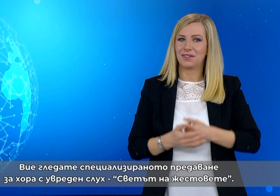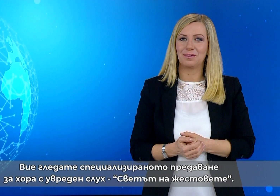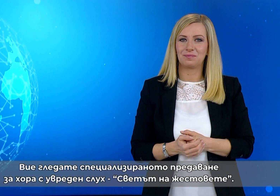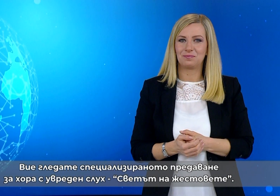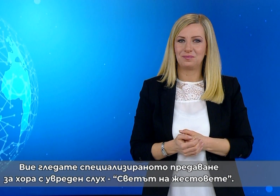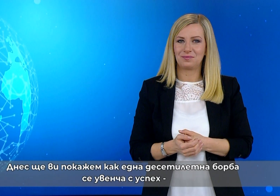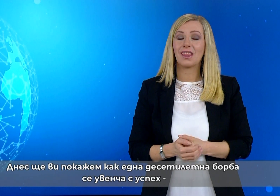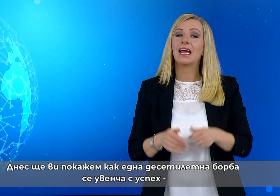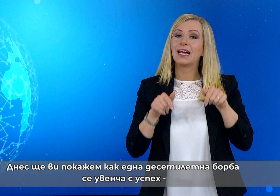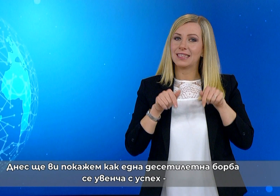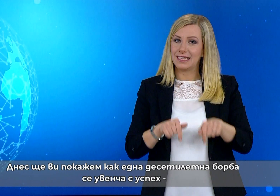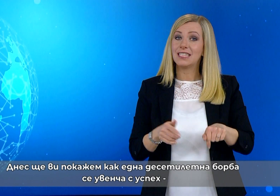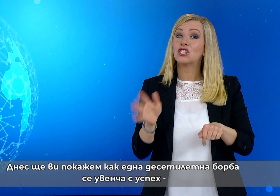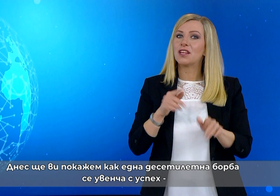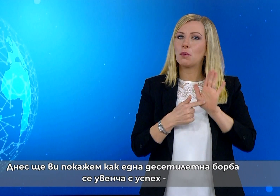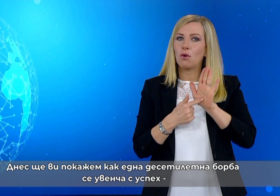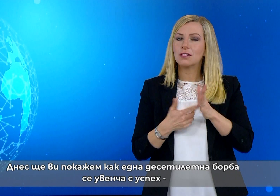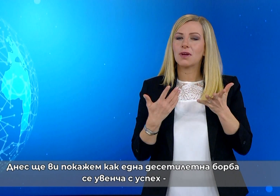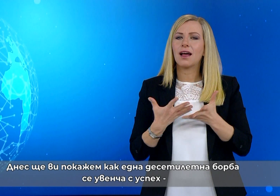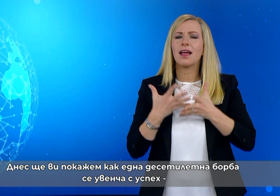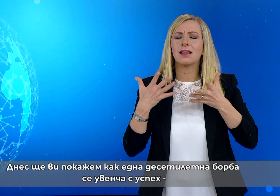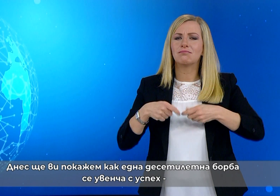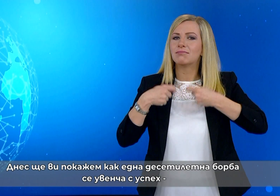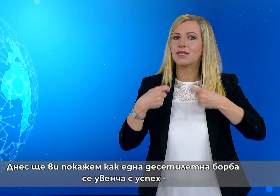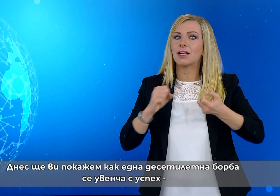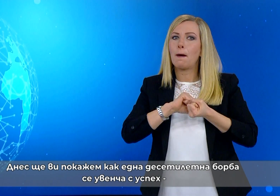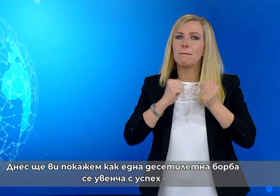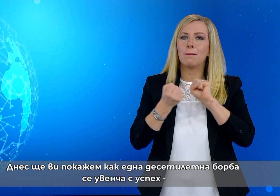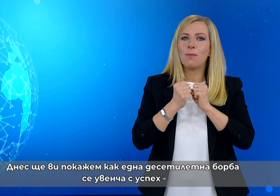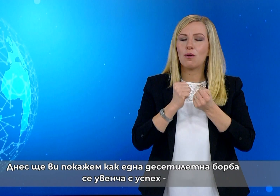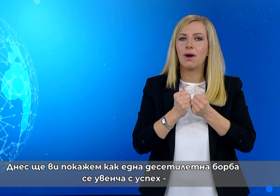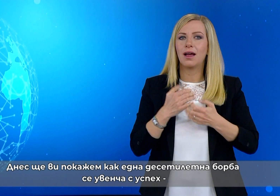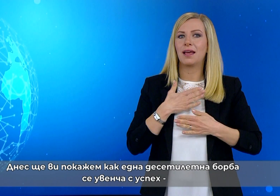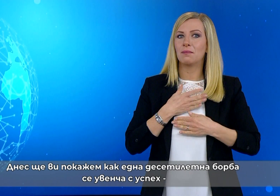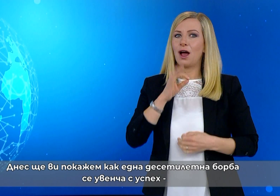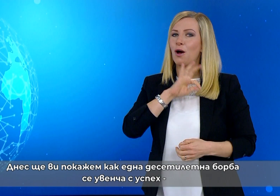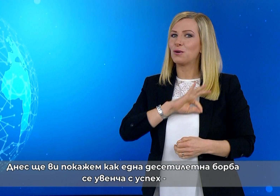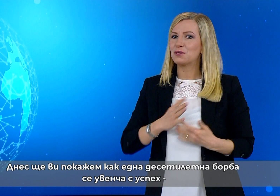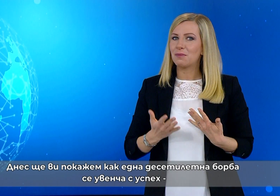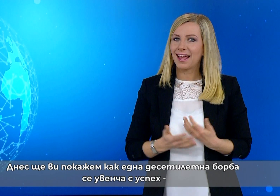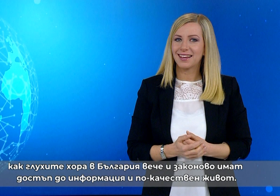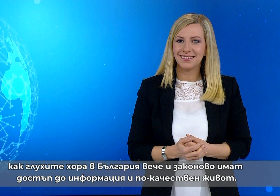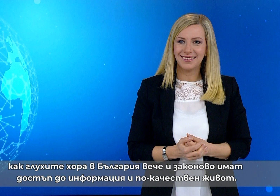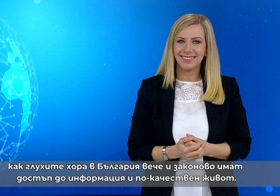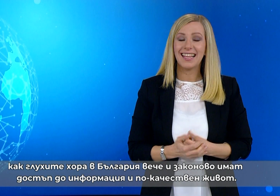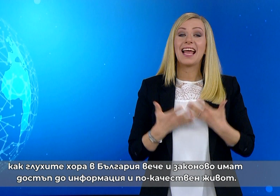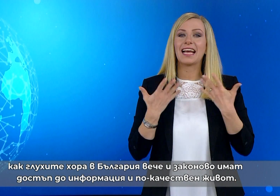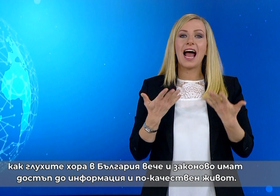Днес ще ви покажем как една десетилетна борба се увенчава с успех. Как глухите хора в